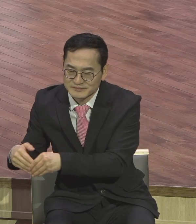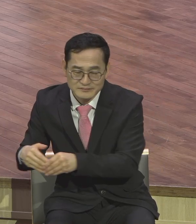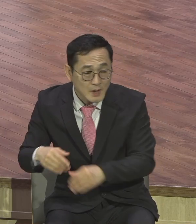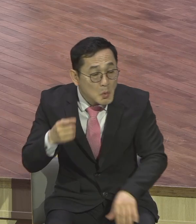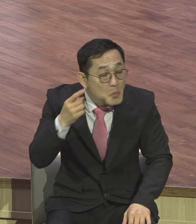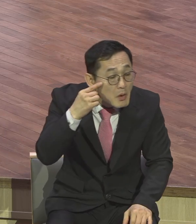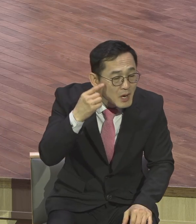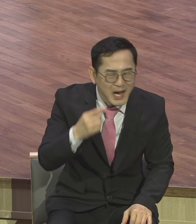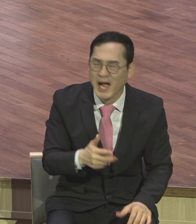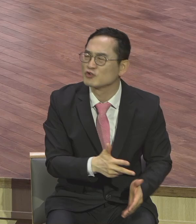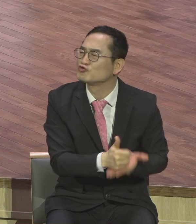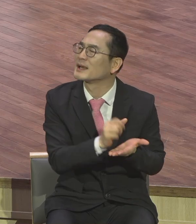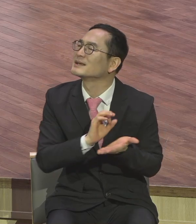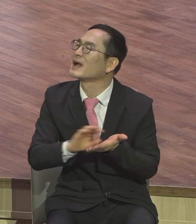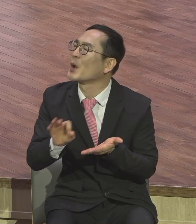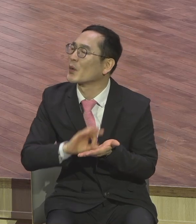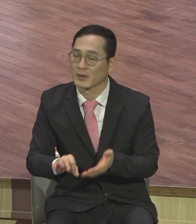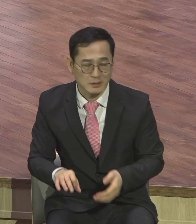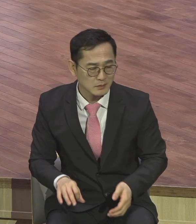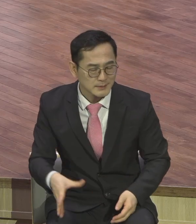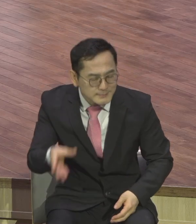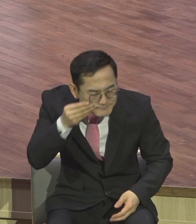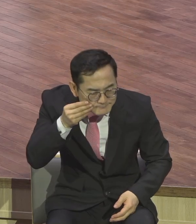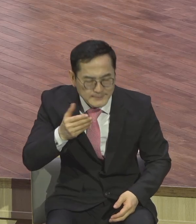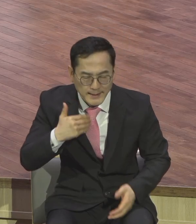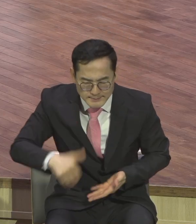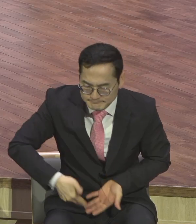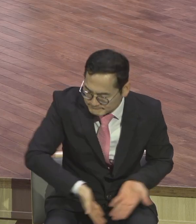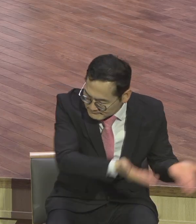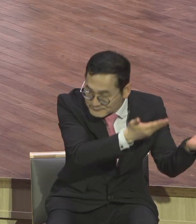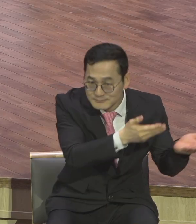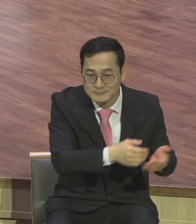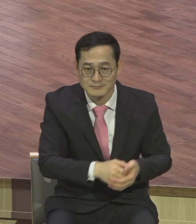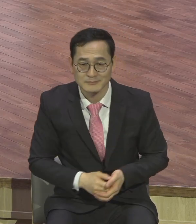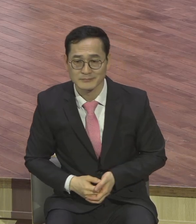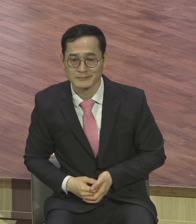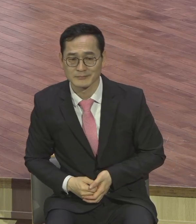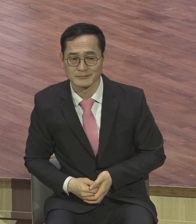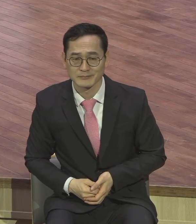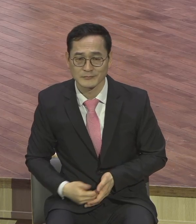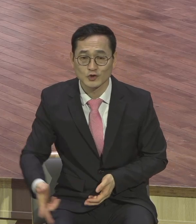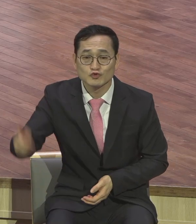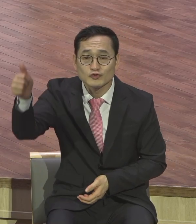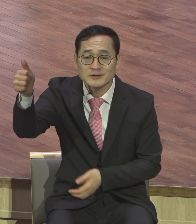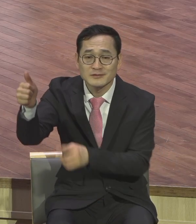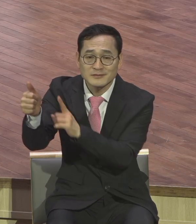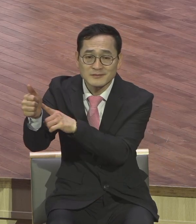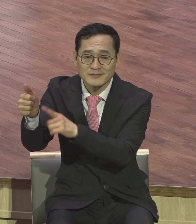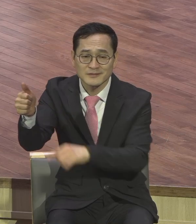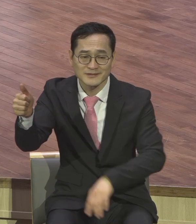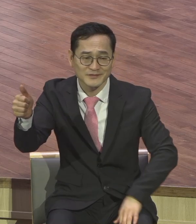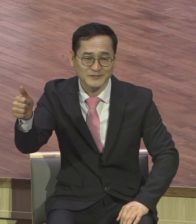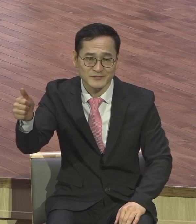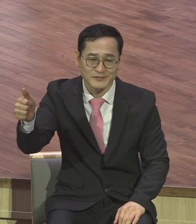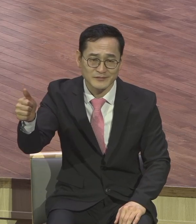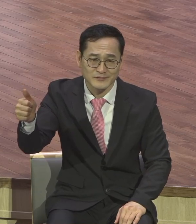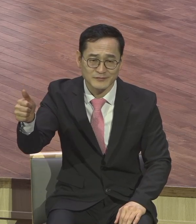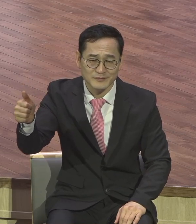아무것도 드러난 것이 없지만 그 나귀 주인, 이름도 없어요 그냥 나귀 주인이요 주가 서시겠다